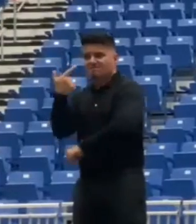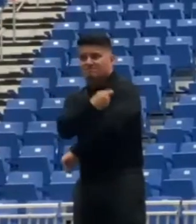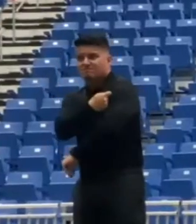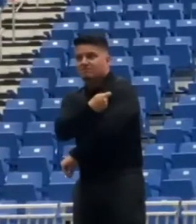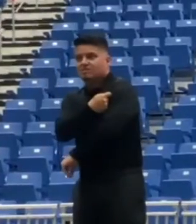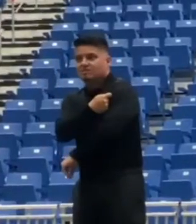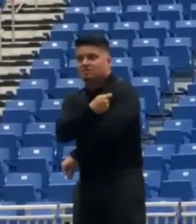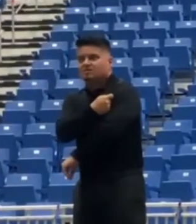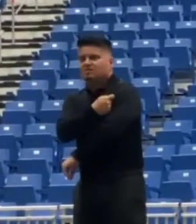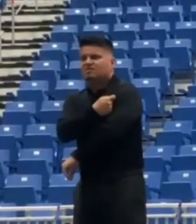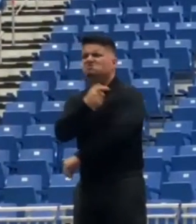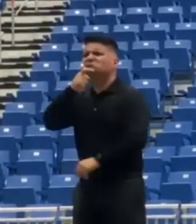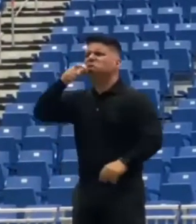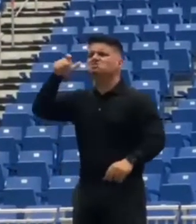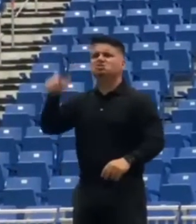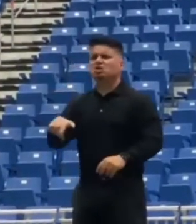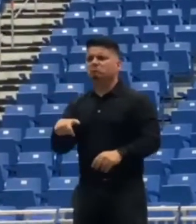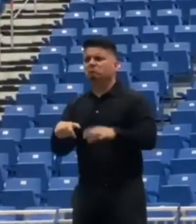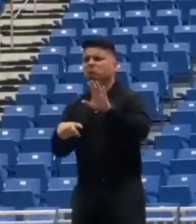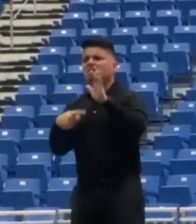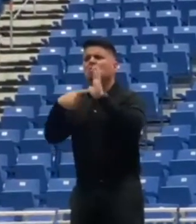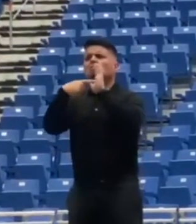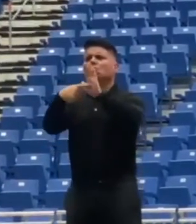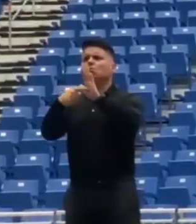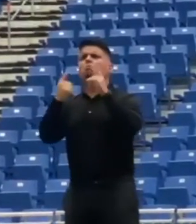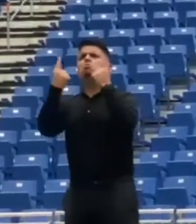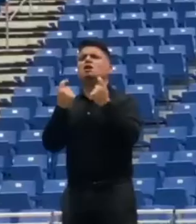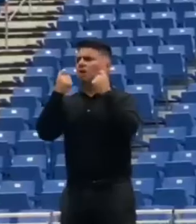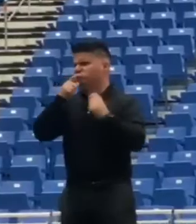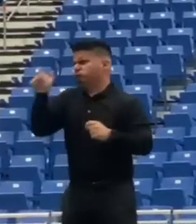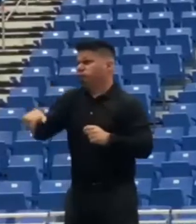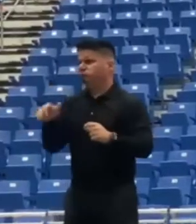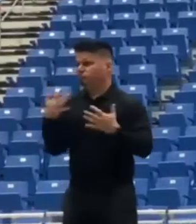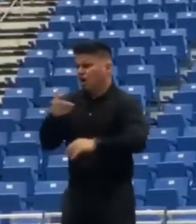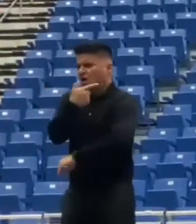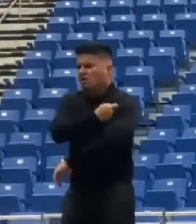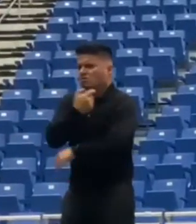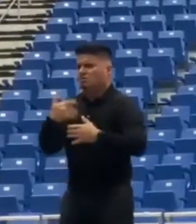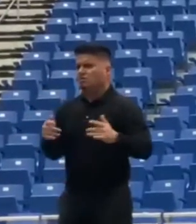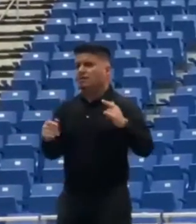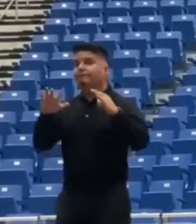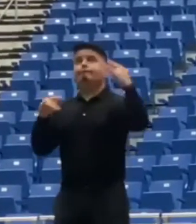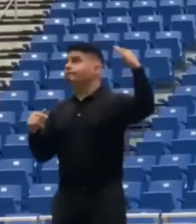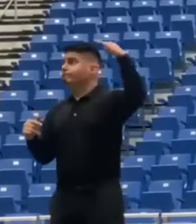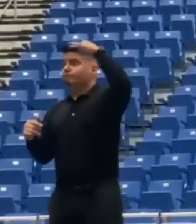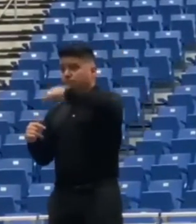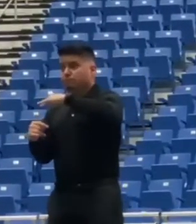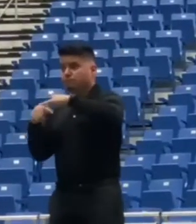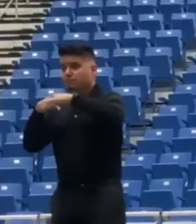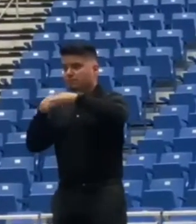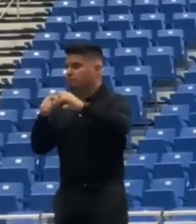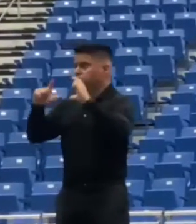PCR para viajar a Puerto Rico de destinos domésticos. Para destinos internacionales se sigue